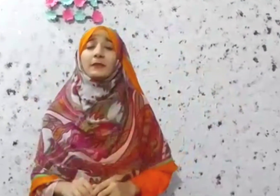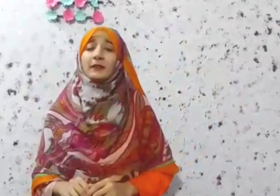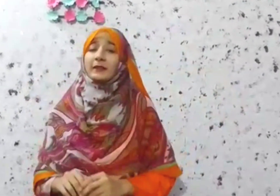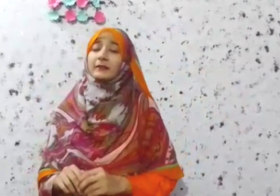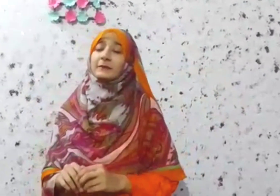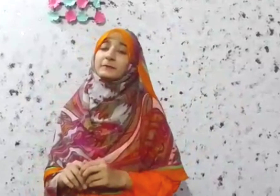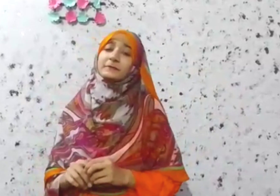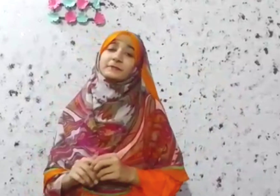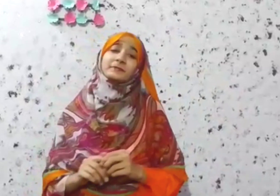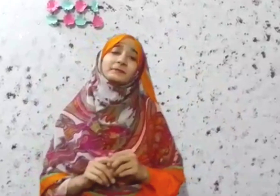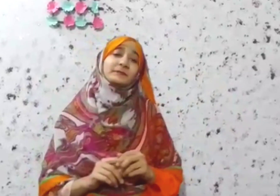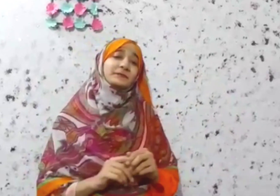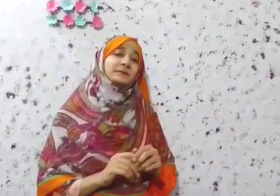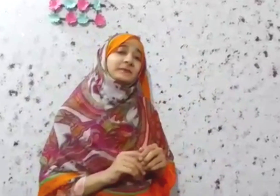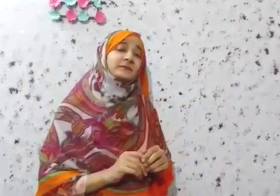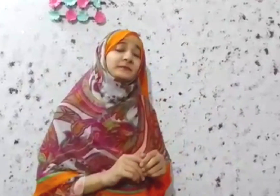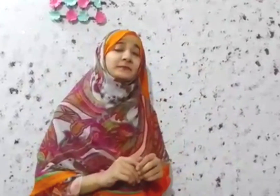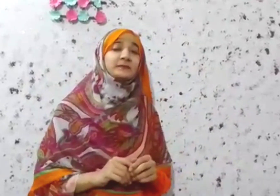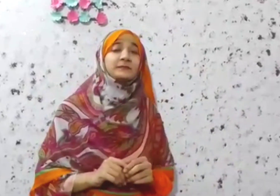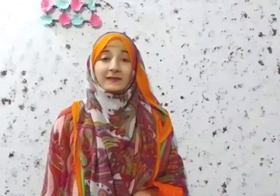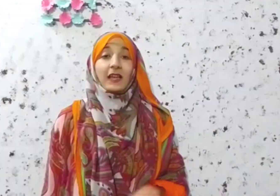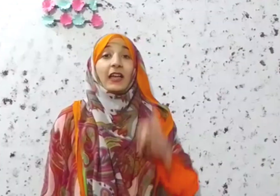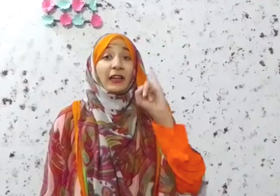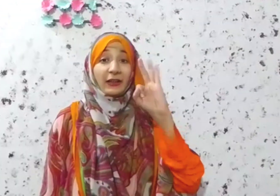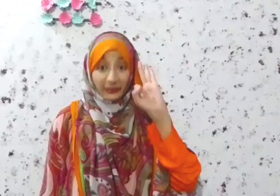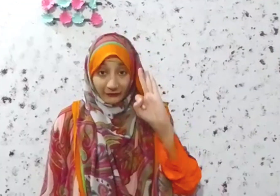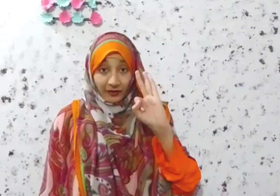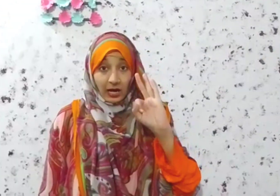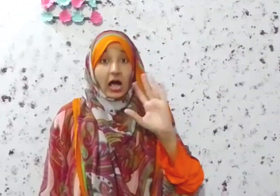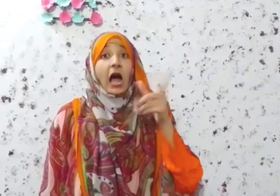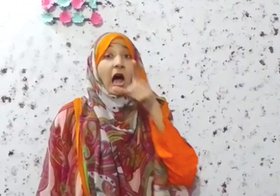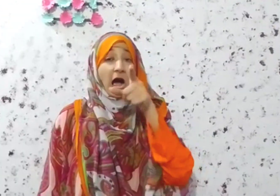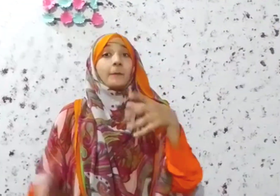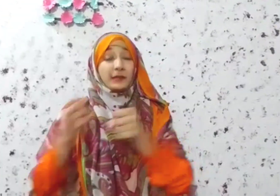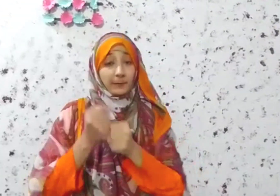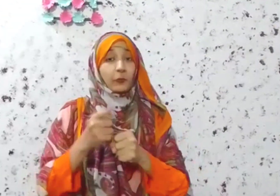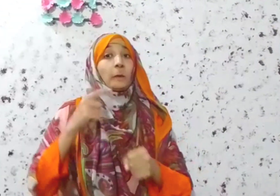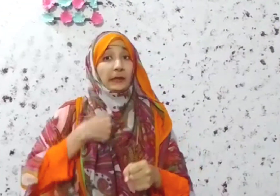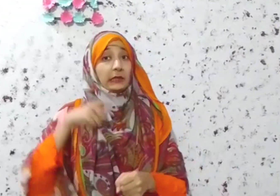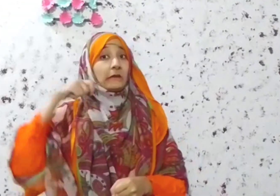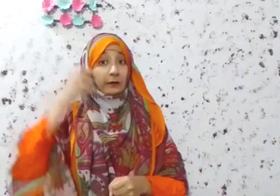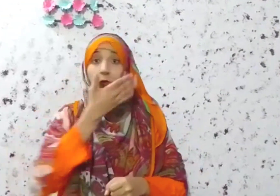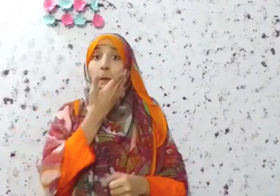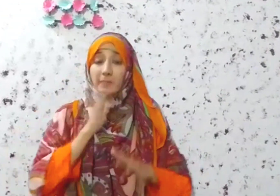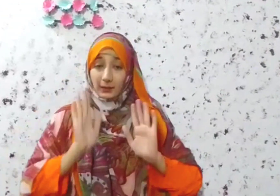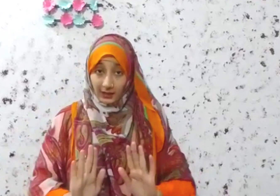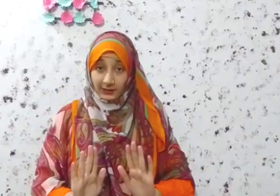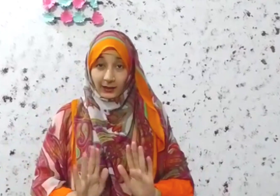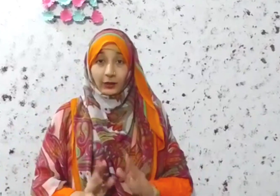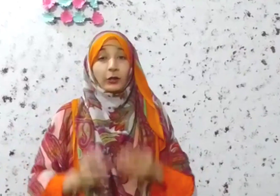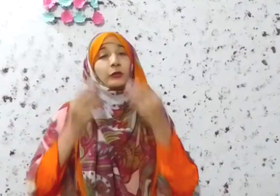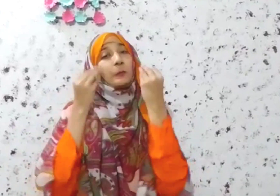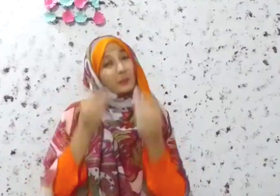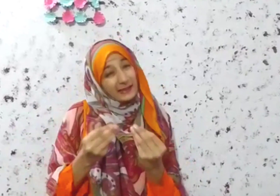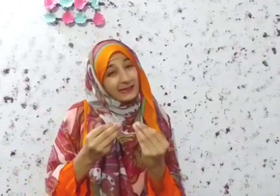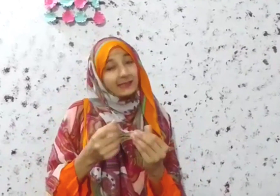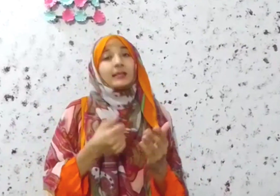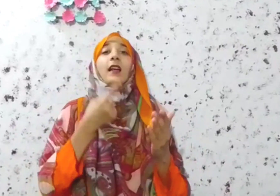में आप सब को मेरी वीडियो पसंद आई है तो प्लीज